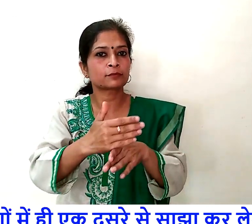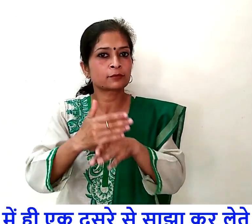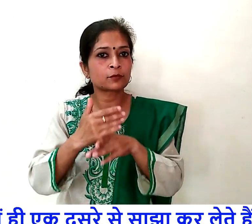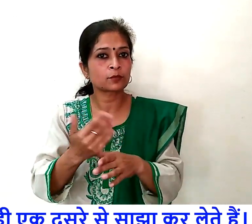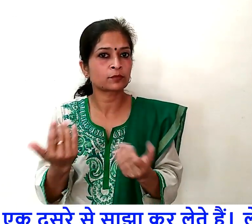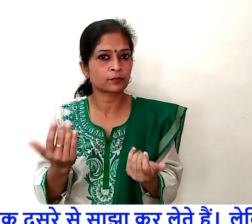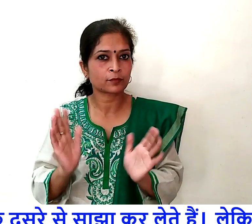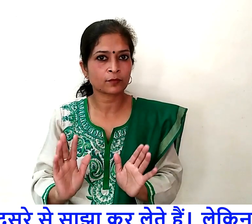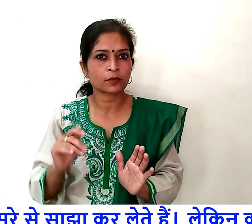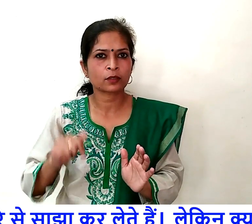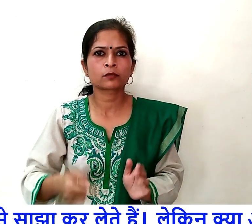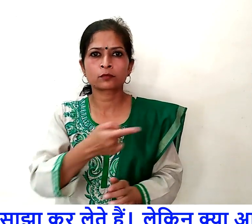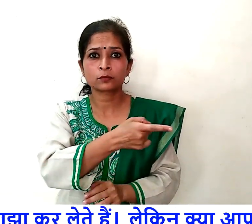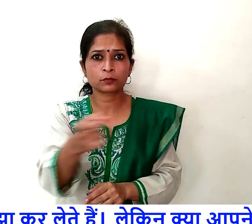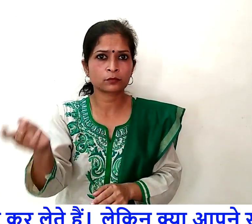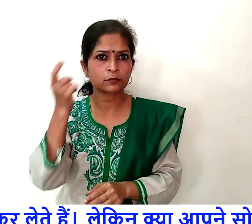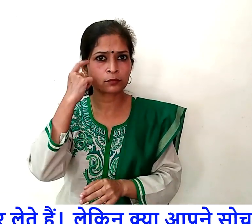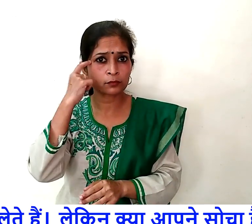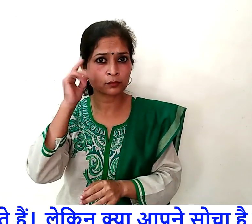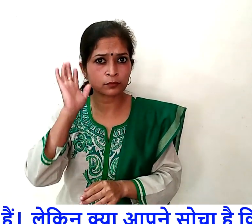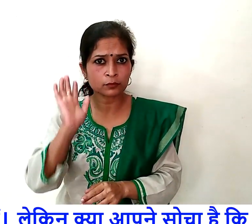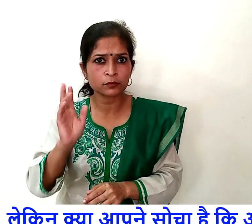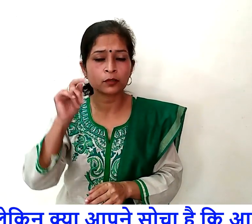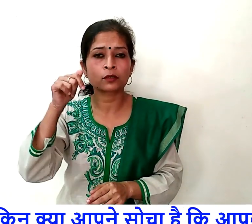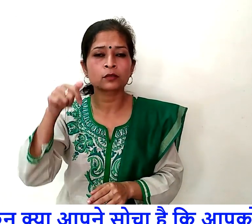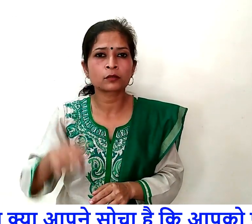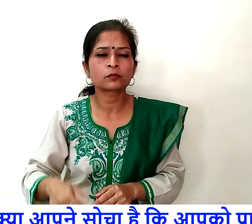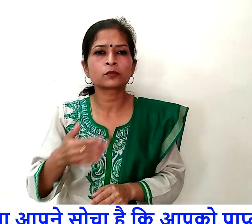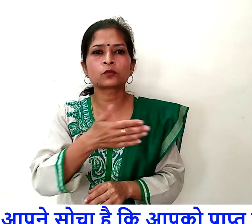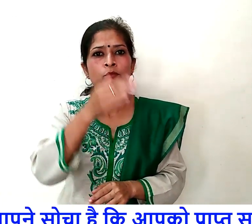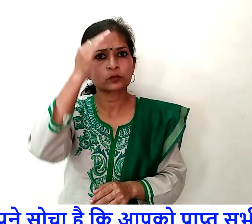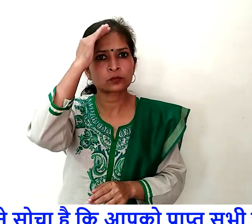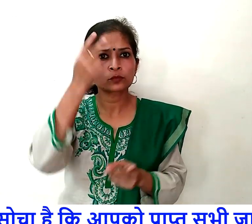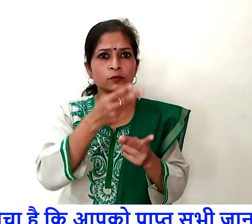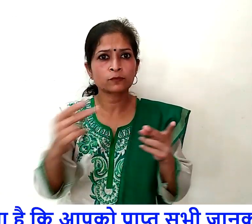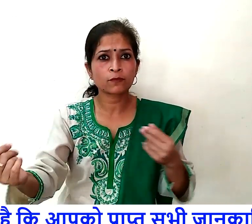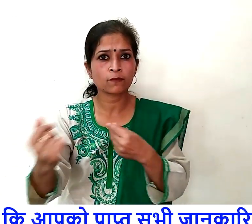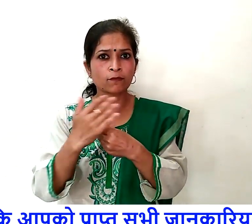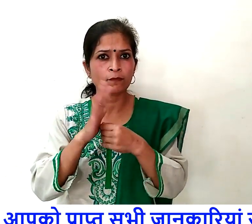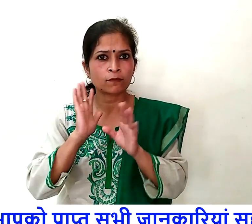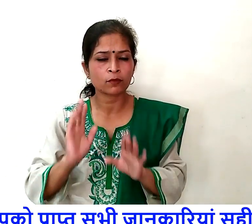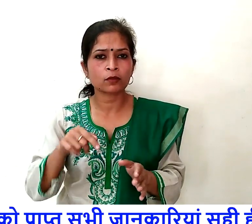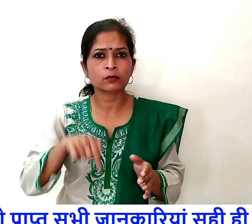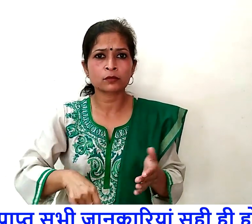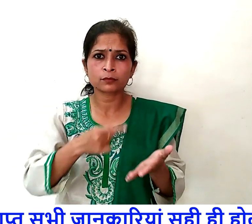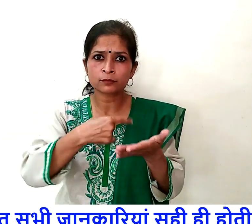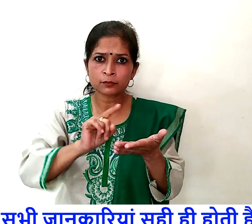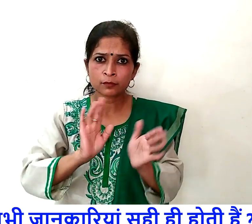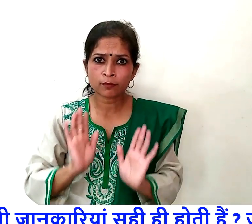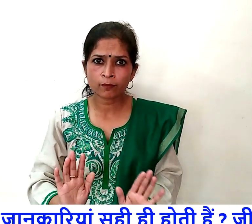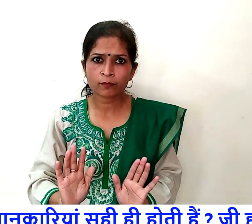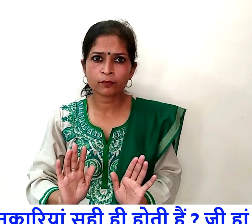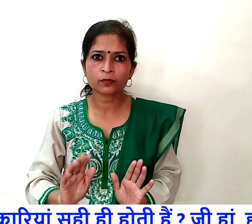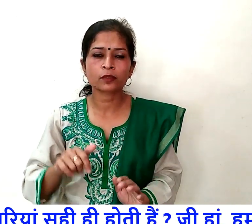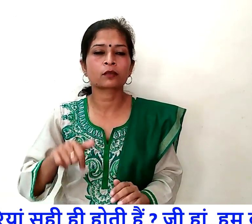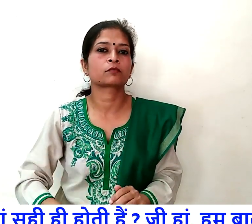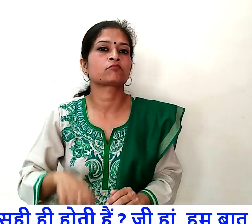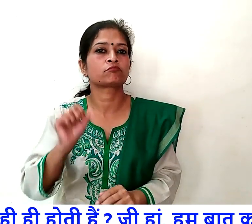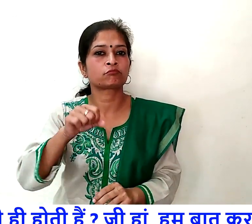हैं लेकिन क्या आपने सूचा है कि आपको प्राप्त सभी जानकारियां सही ही होती हैं? जी हाँ, हम